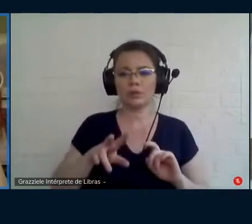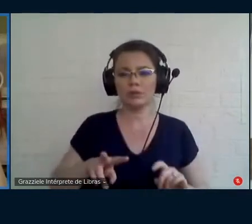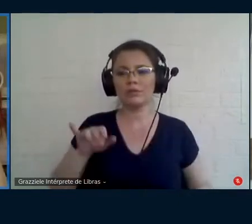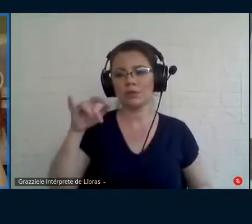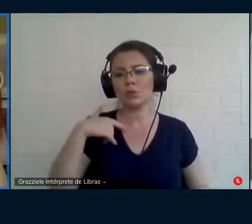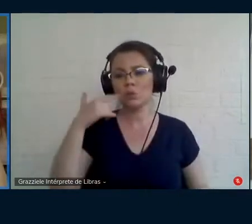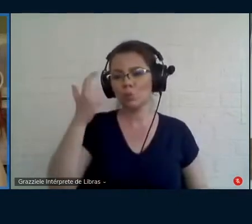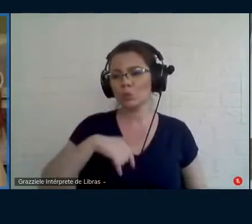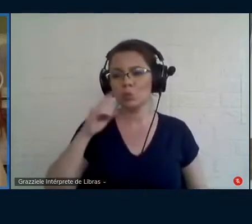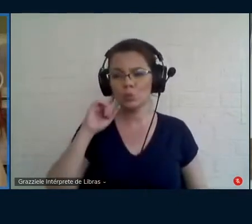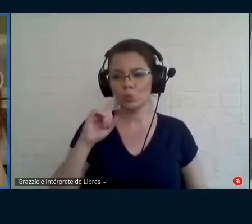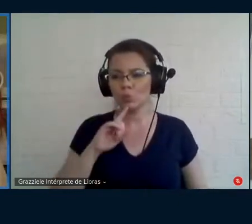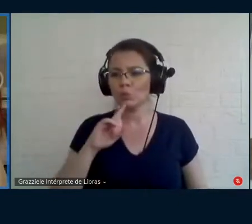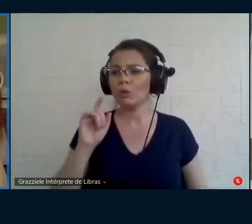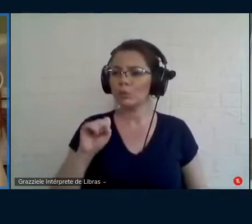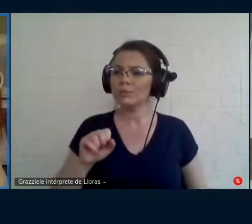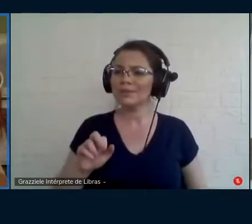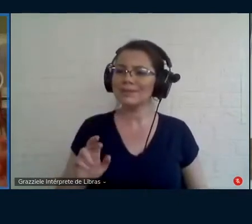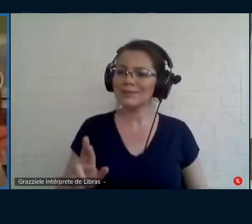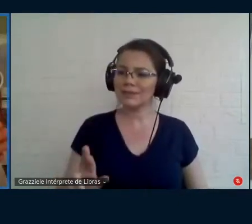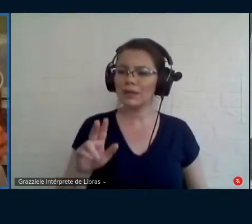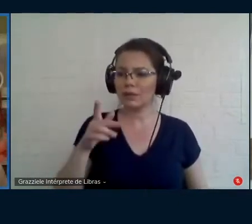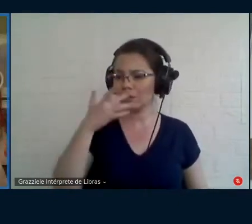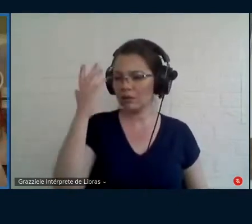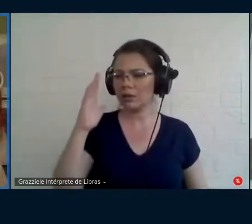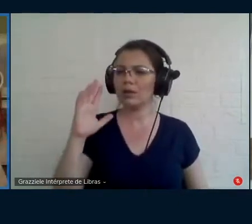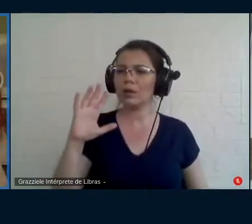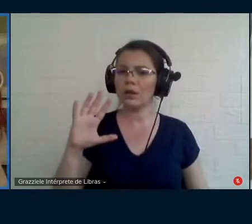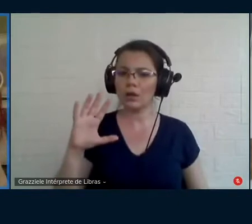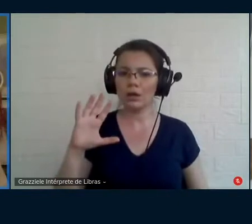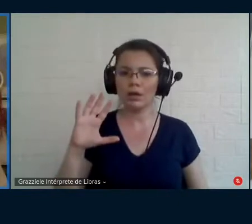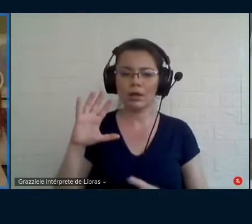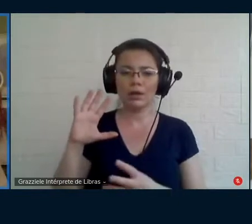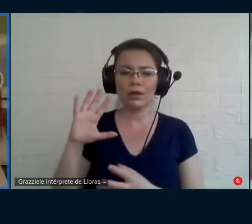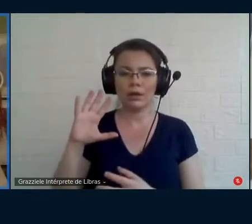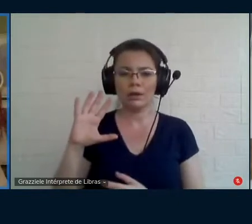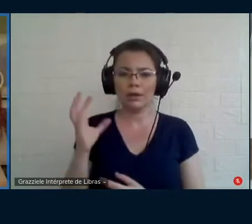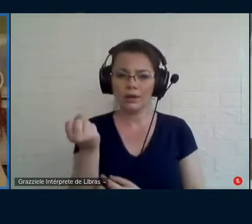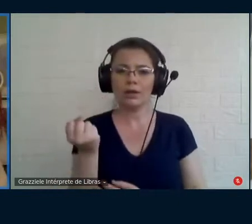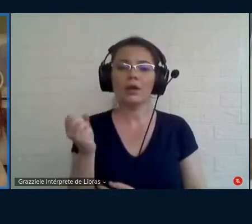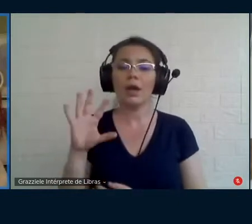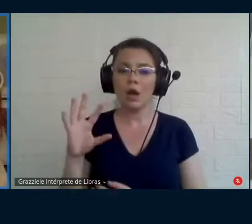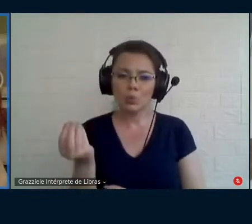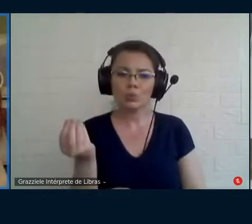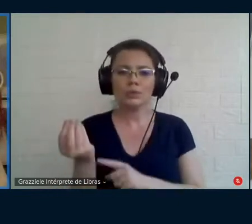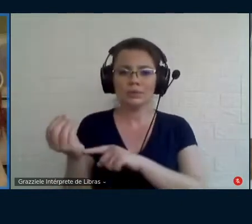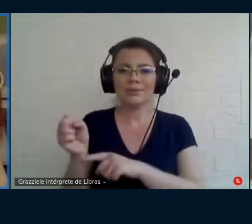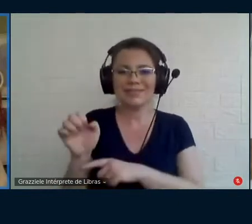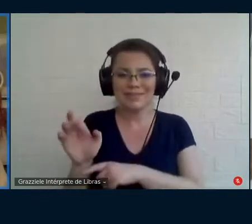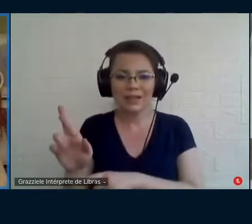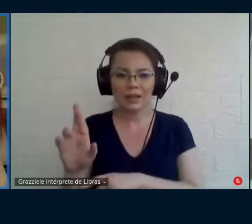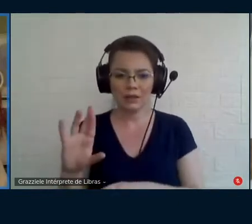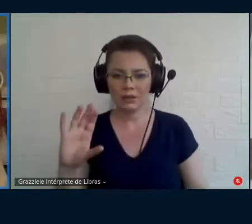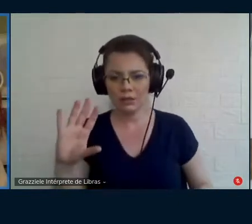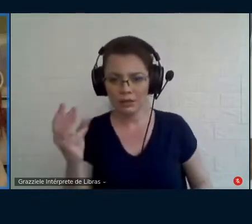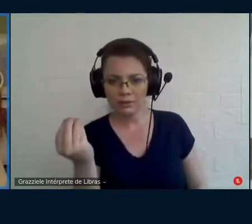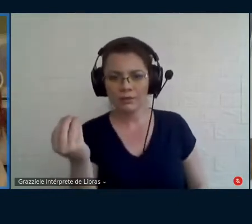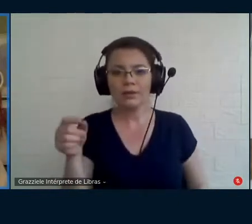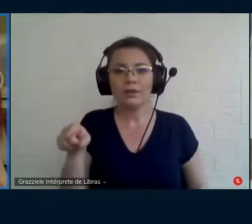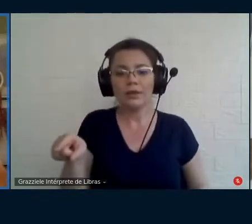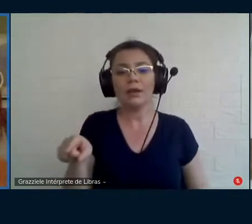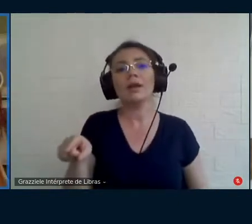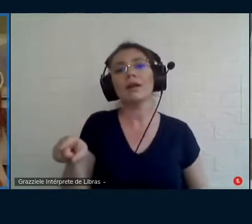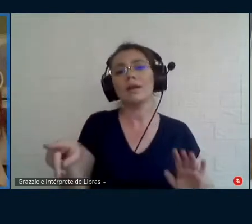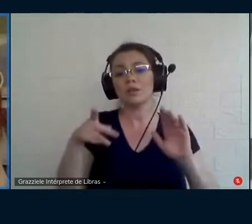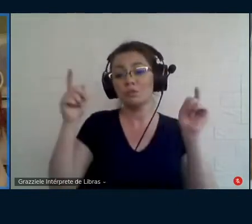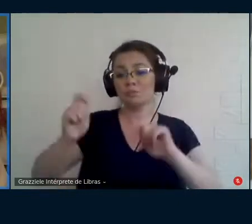como um ser musical essa afirmação é feita ao longo de todo o texto porque considerava um sujeito de possibilidades